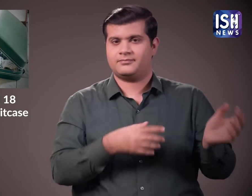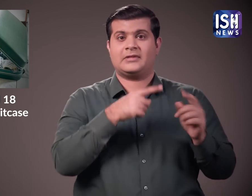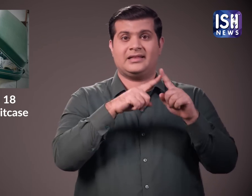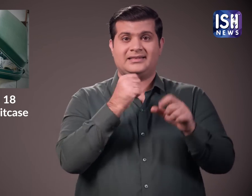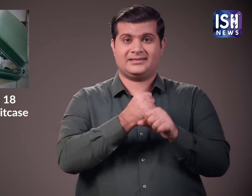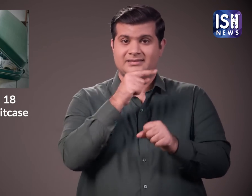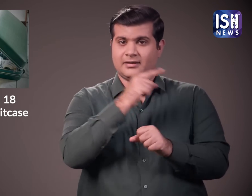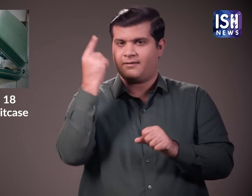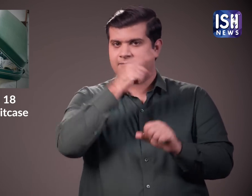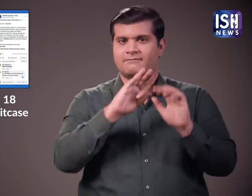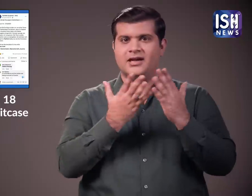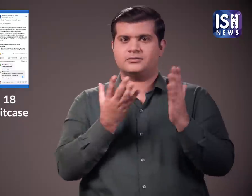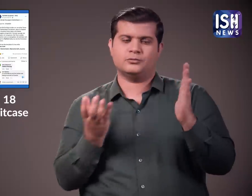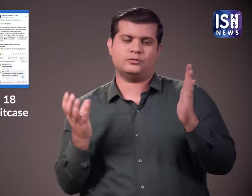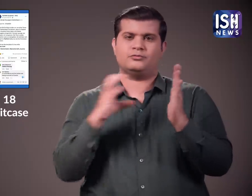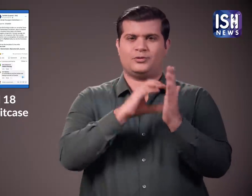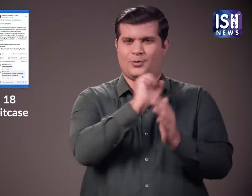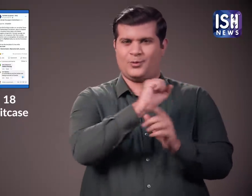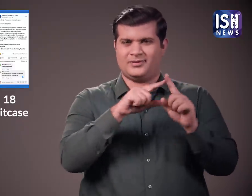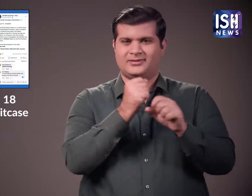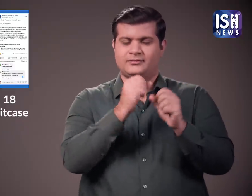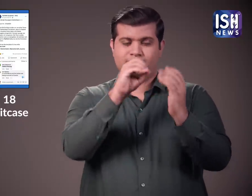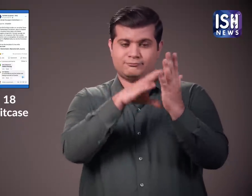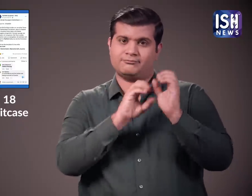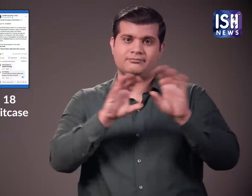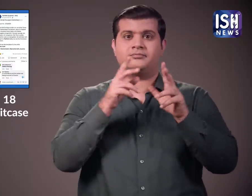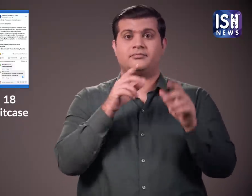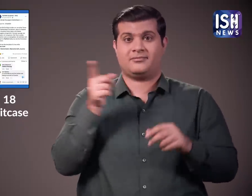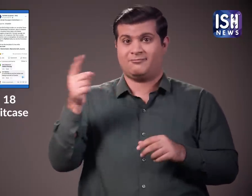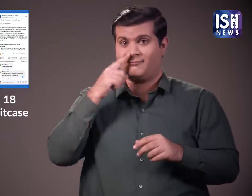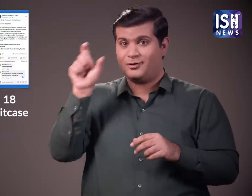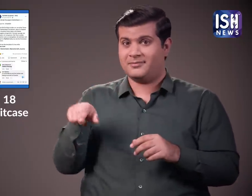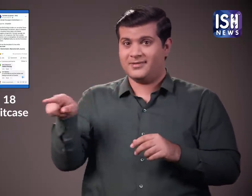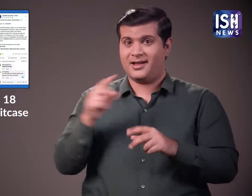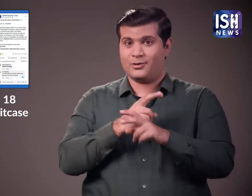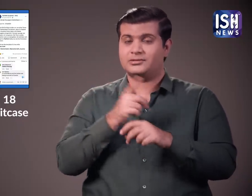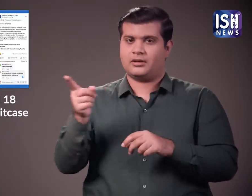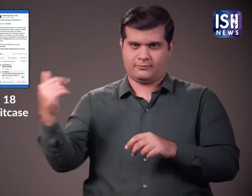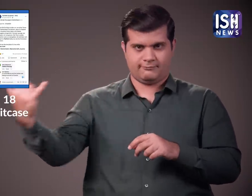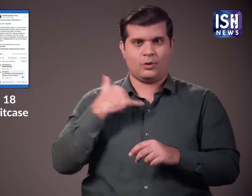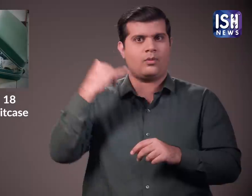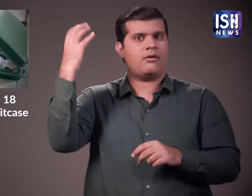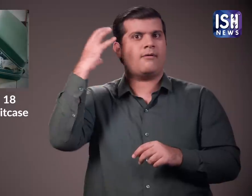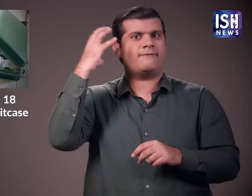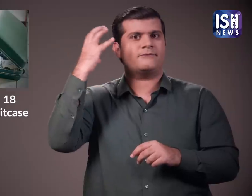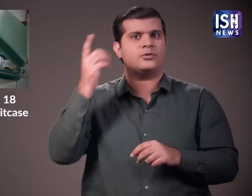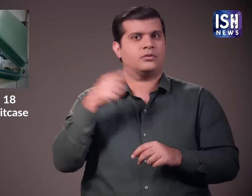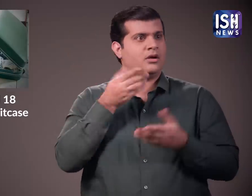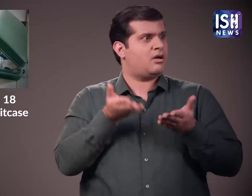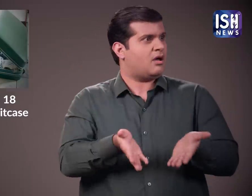टियर हाइफ गुसेंटेल ने फेस्बुक पर पोस्ट करते हुए कहा। आज दुपहर एक महिला ने फोन किया और हमें